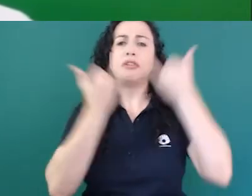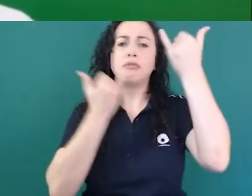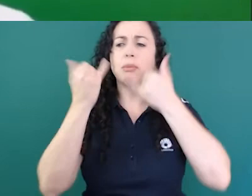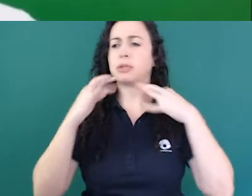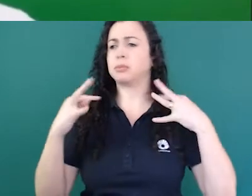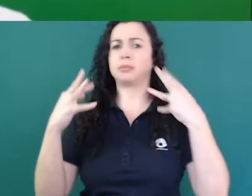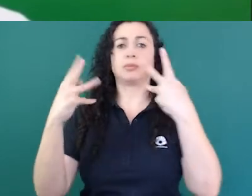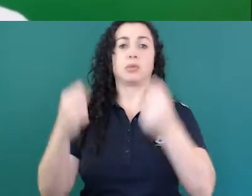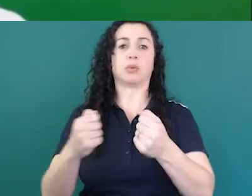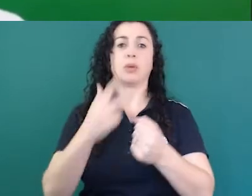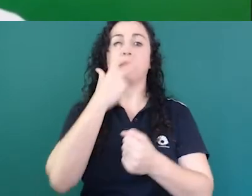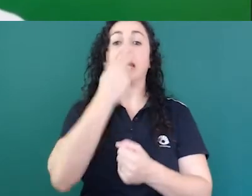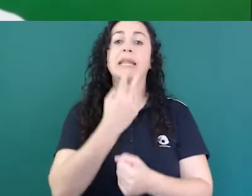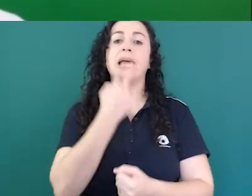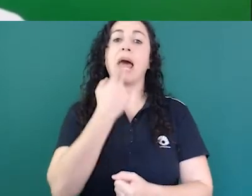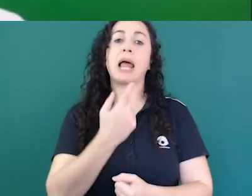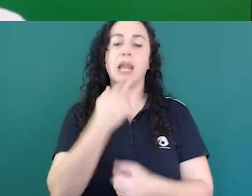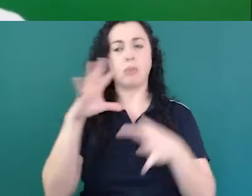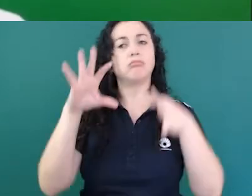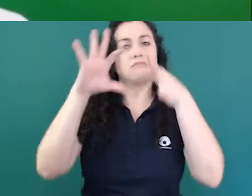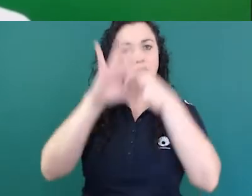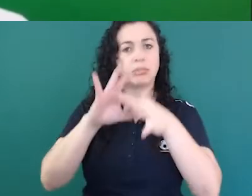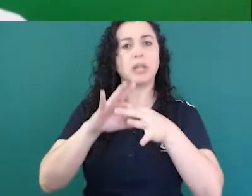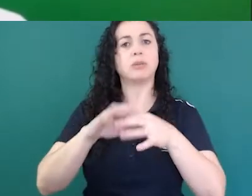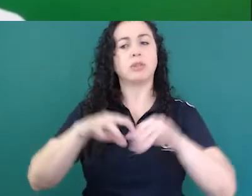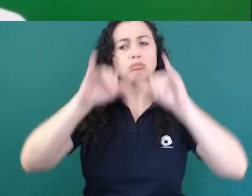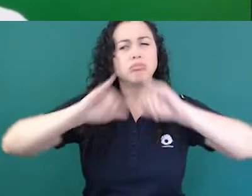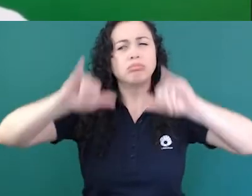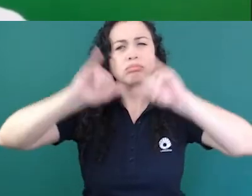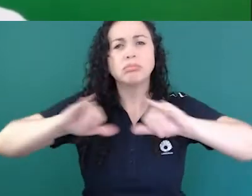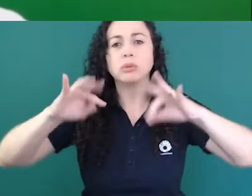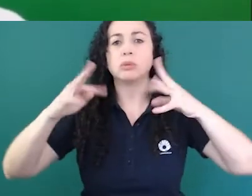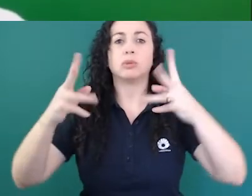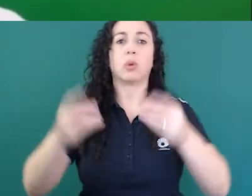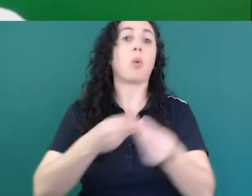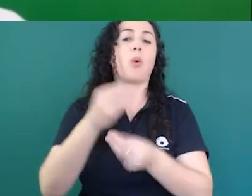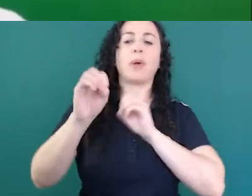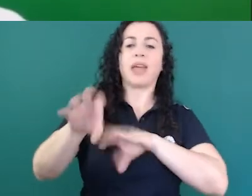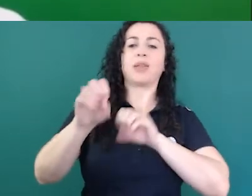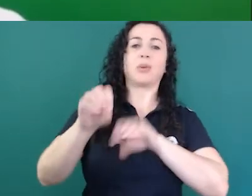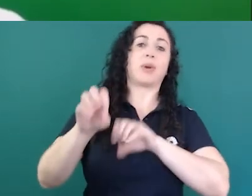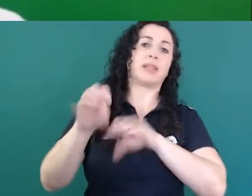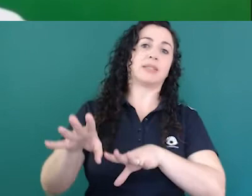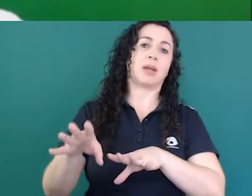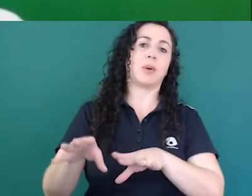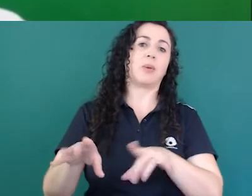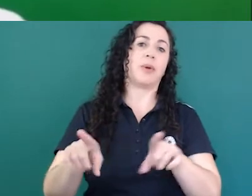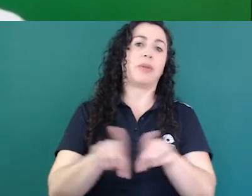essa discussão sempre é difícil imaginar educação e acesso à informação portanto